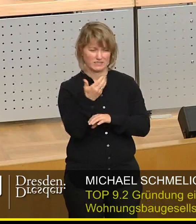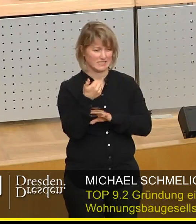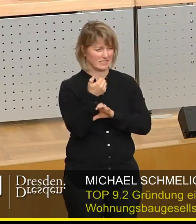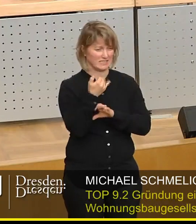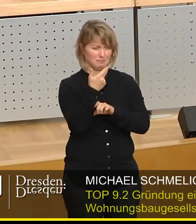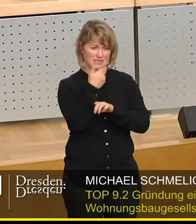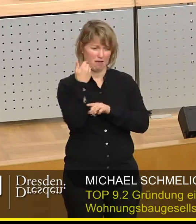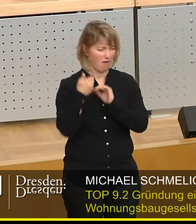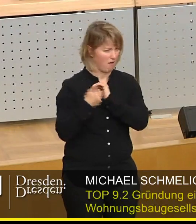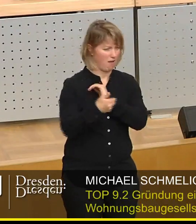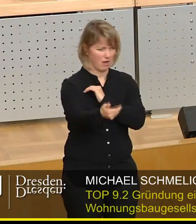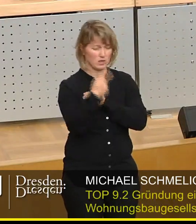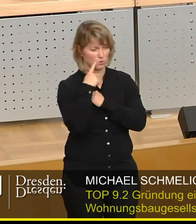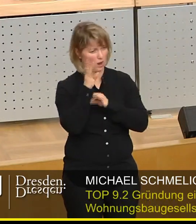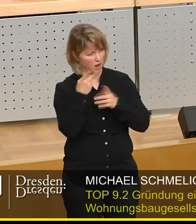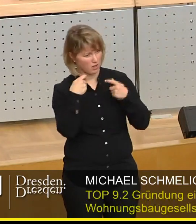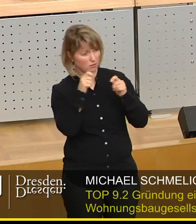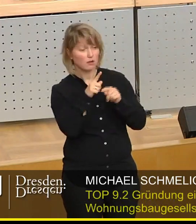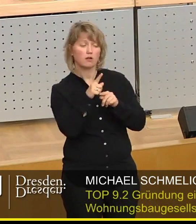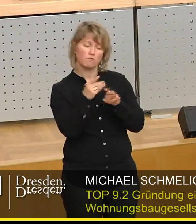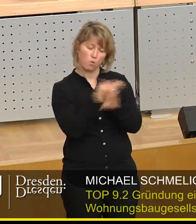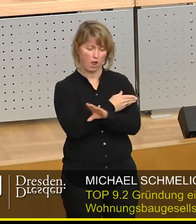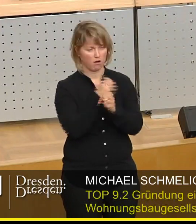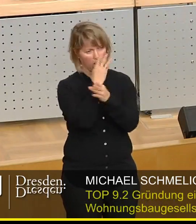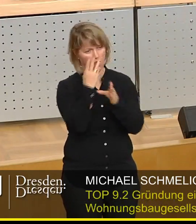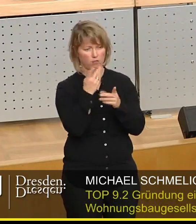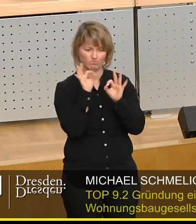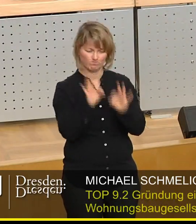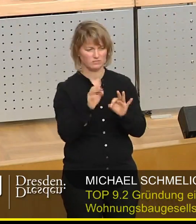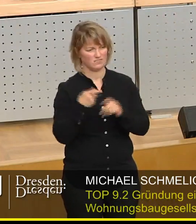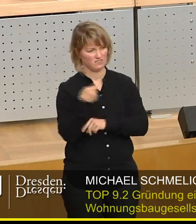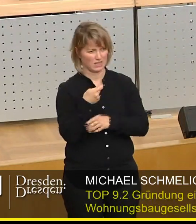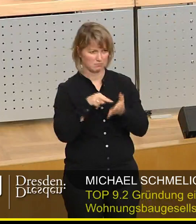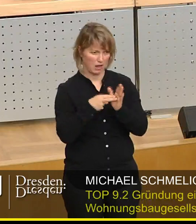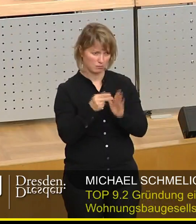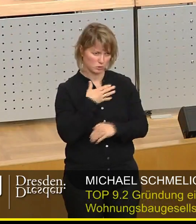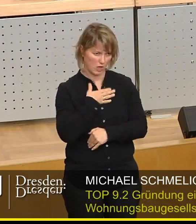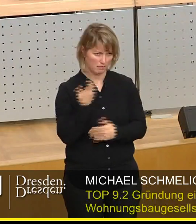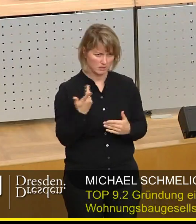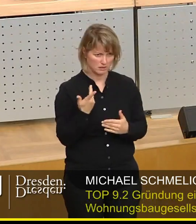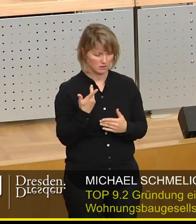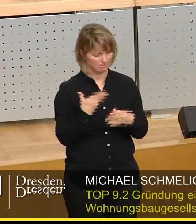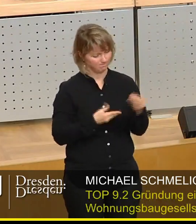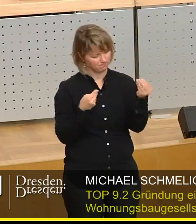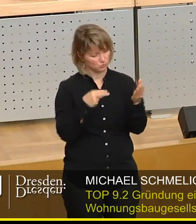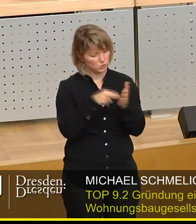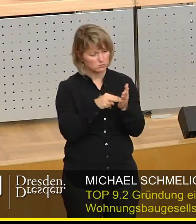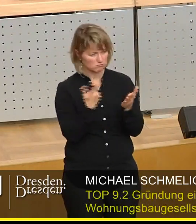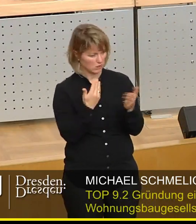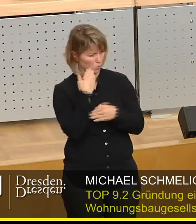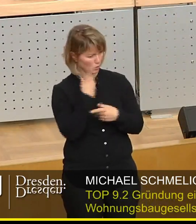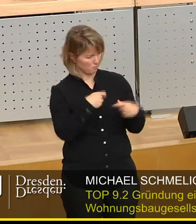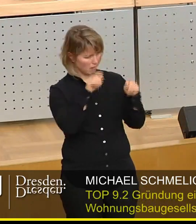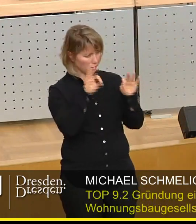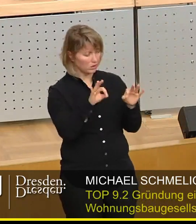zum Beispiel einen soliden Finanzplan. Einen Finanzplan, der auch Auskunft darüber gibt, wie ich Wohnungen bauen will,